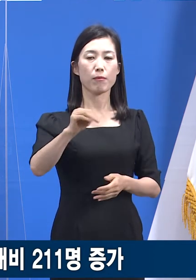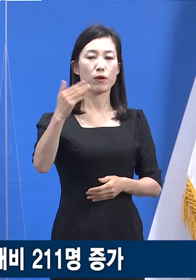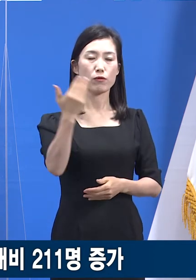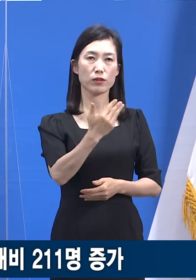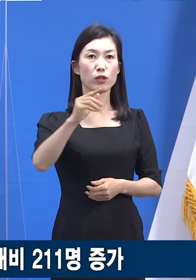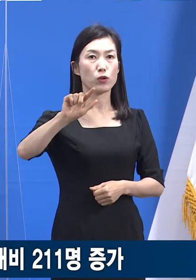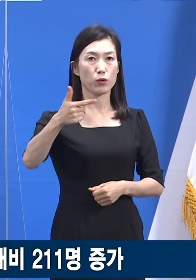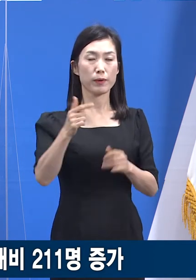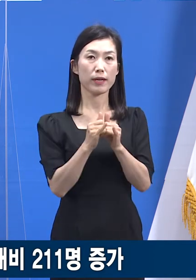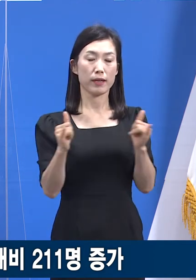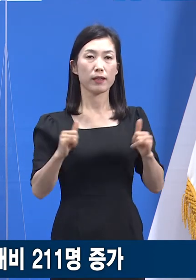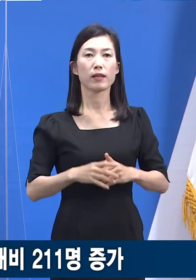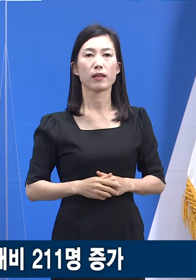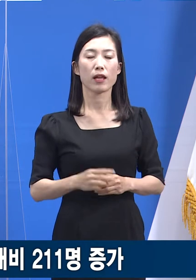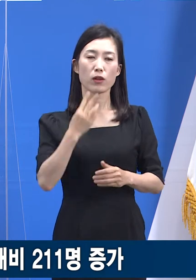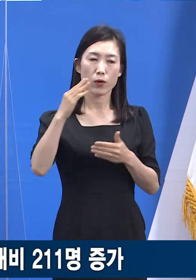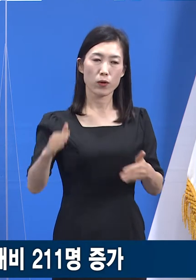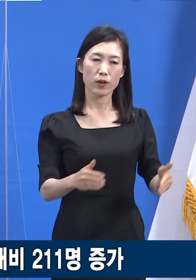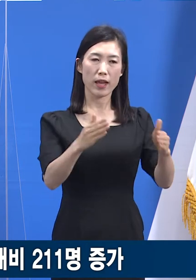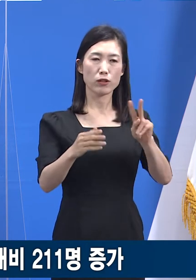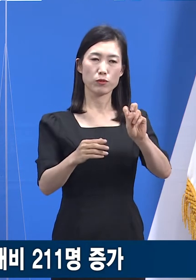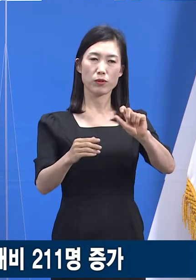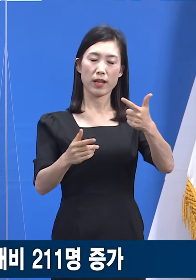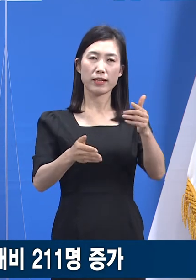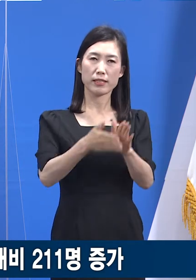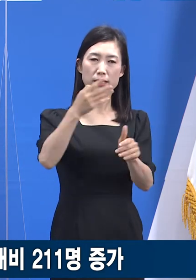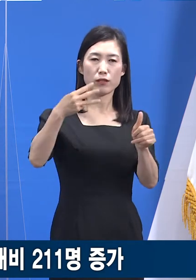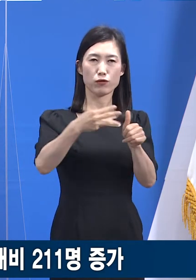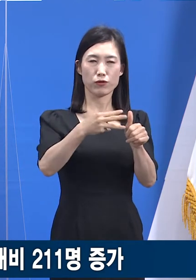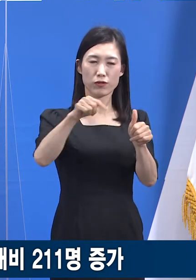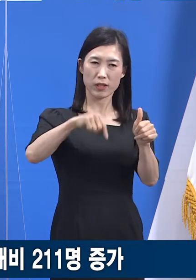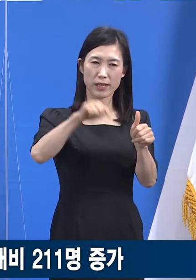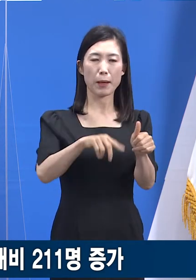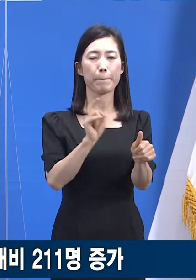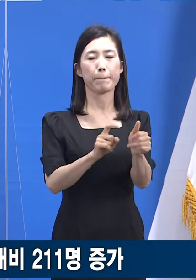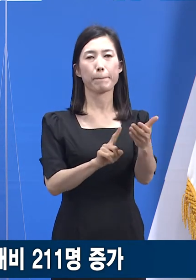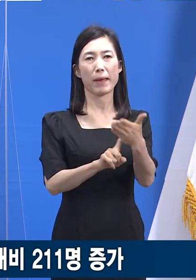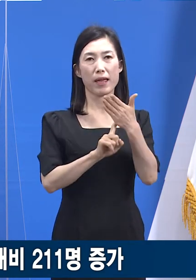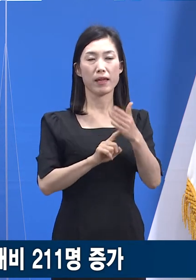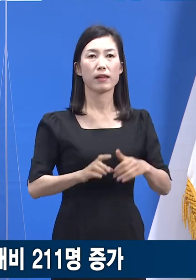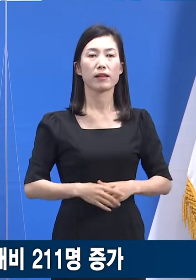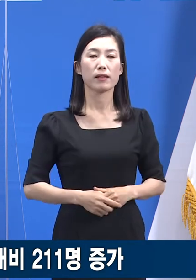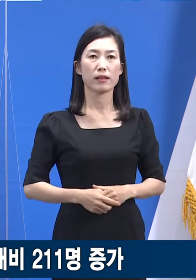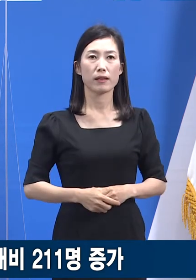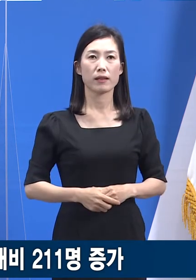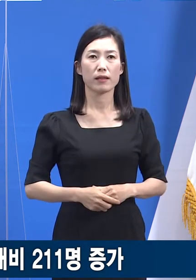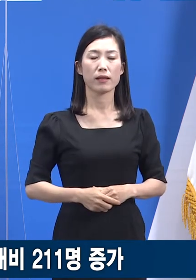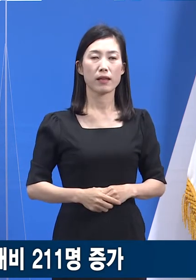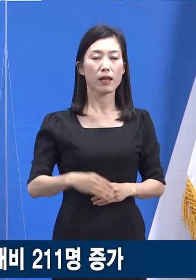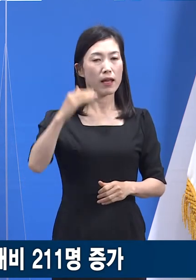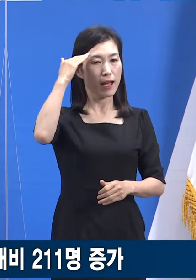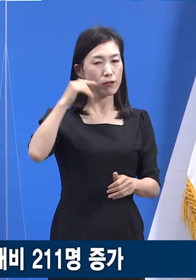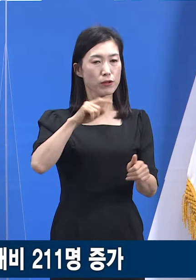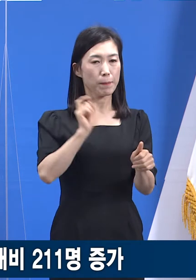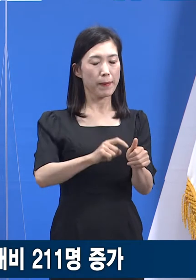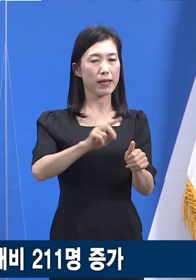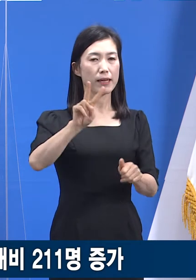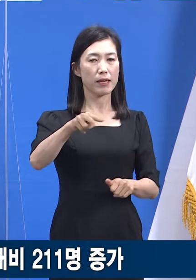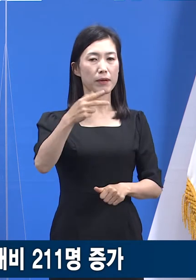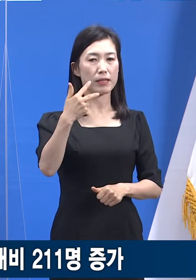6백 명으로 도내 26개 시군에서 확진자가 발생하였습니다. 국내 발생이